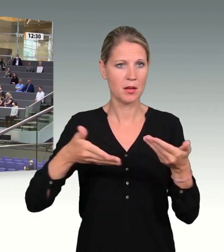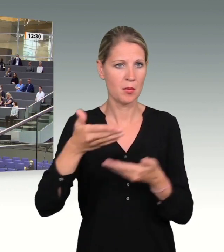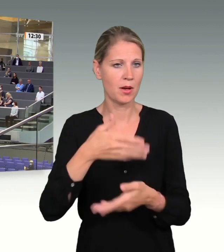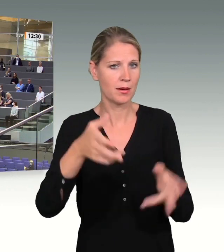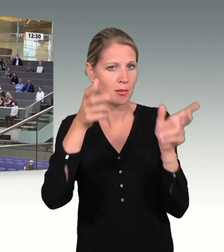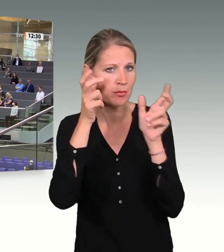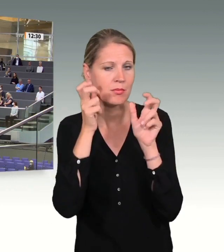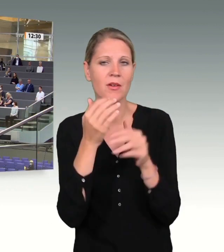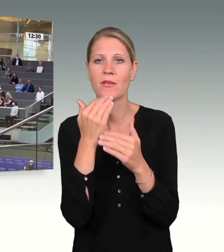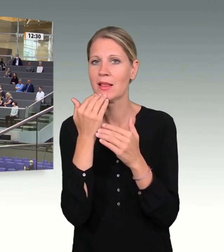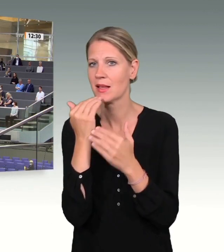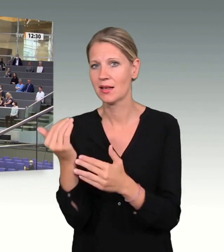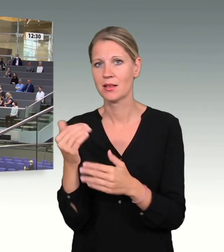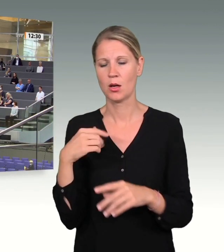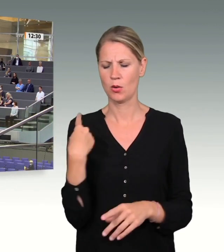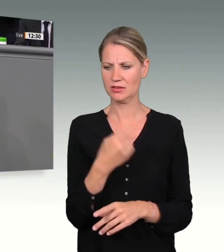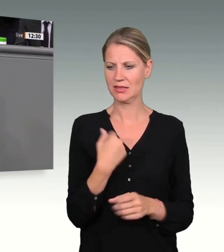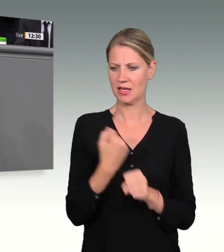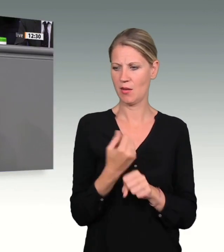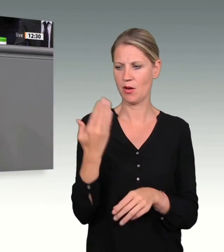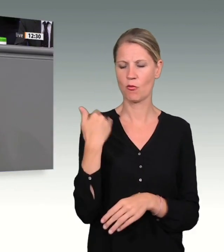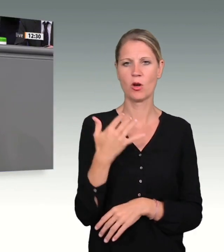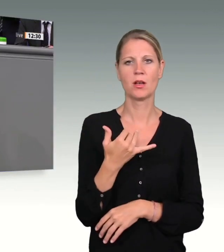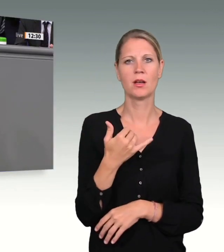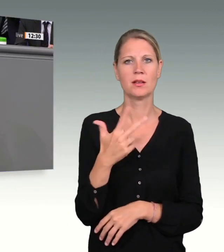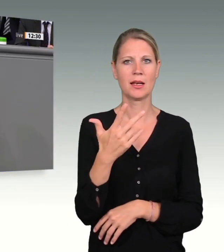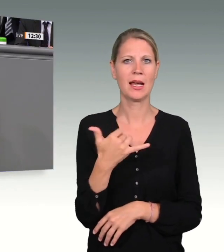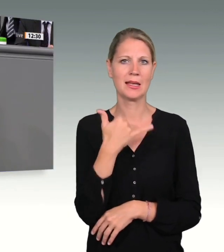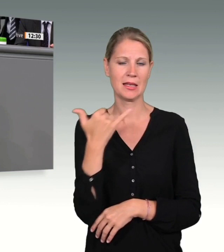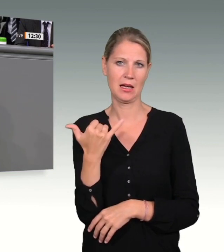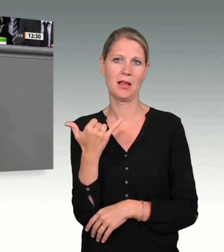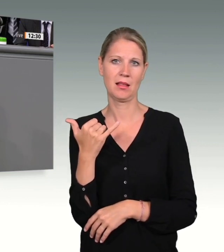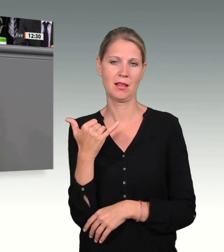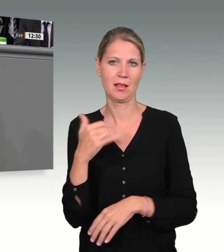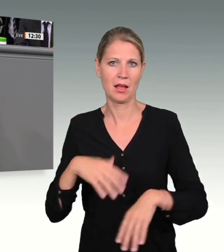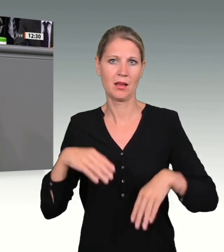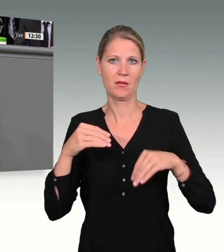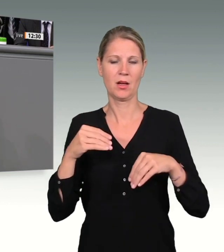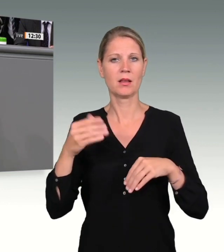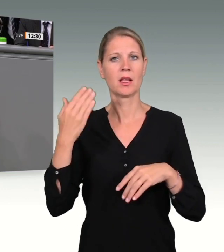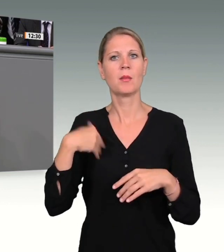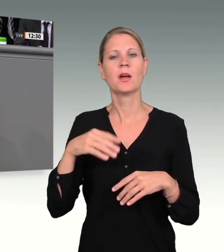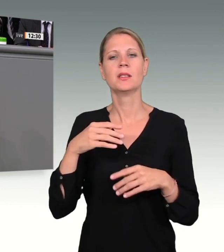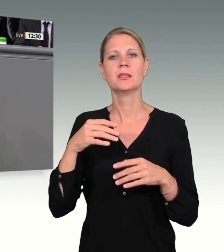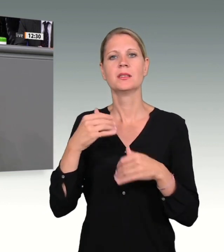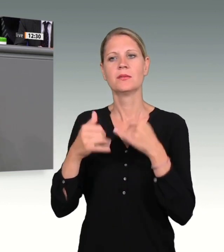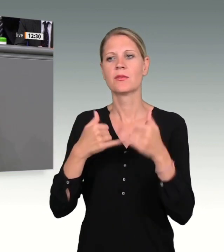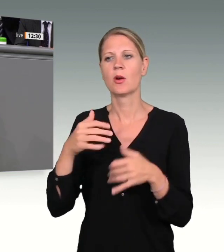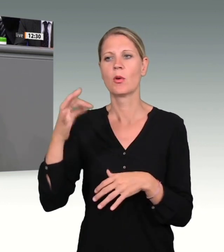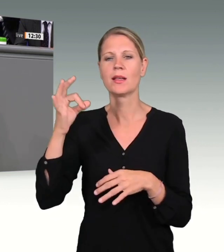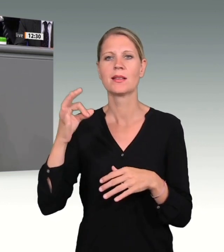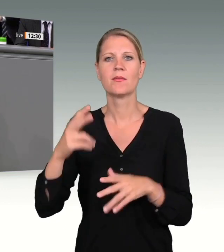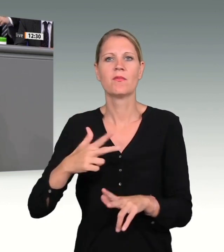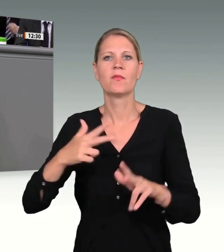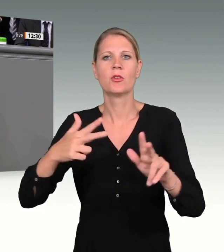vor drei Jahren mit einem großen Versprechen der Frau Bundeskanzlerin, nämlich mit einem Versprechen der detaillierten und umfassenden Aufklärung.